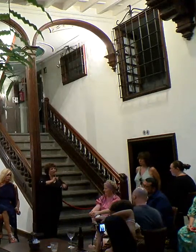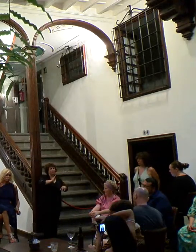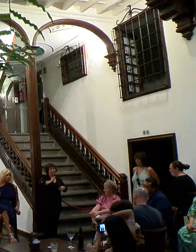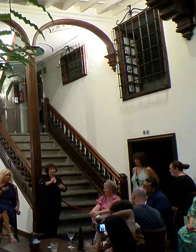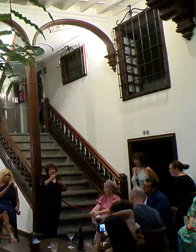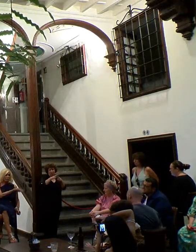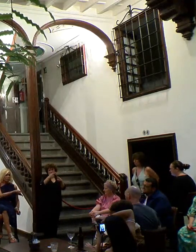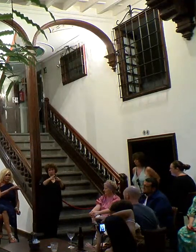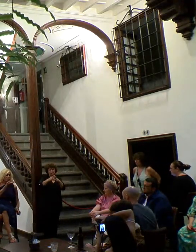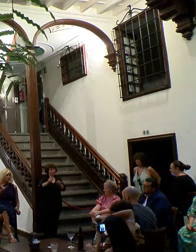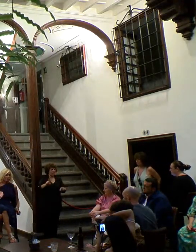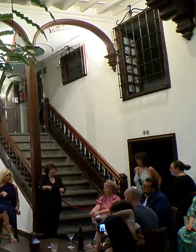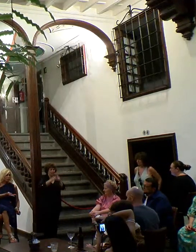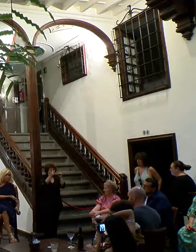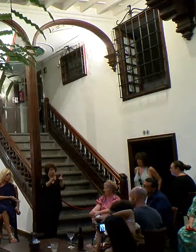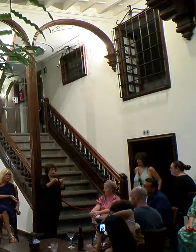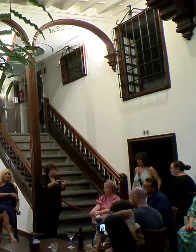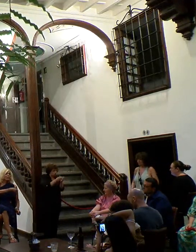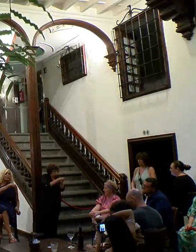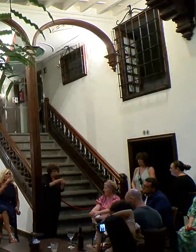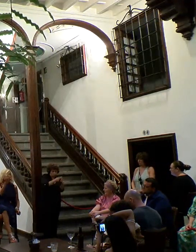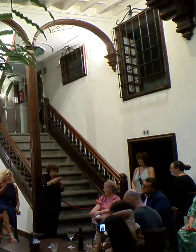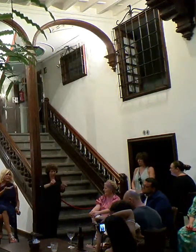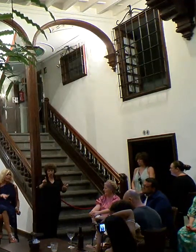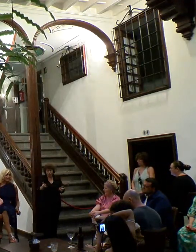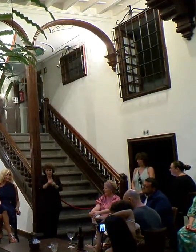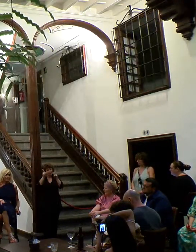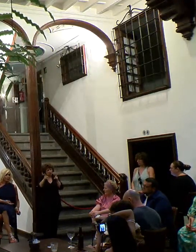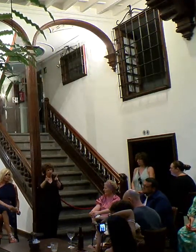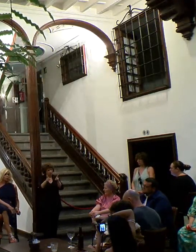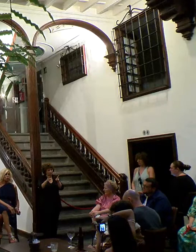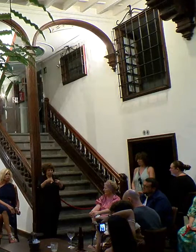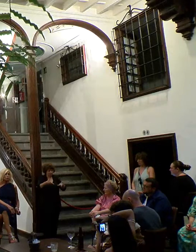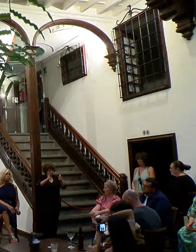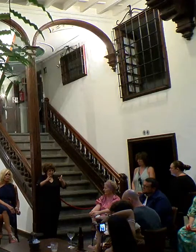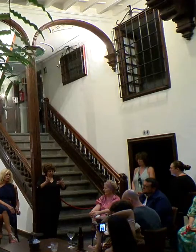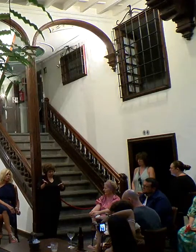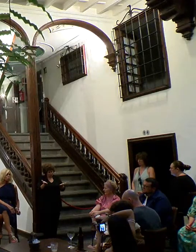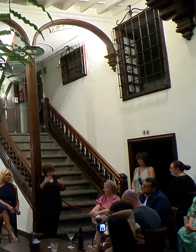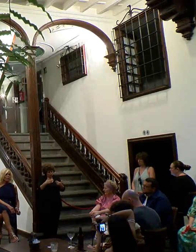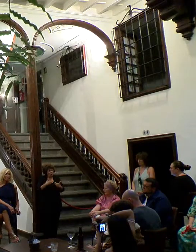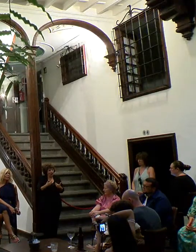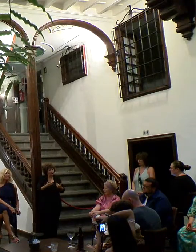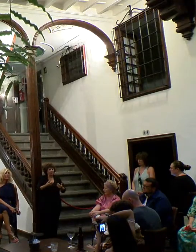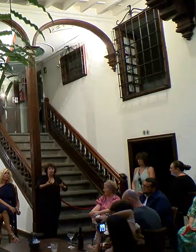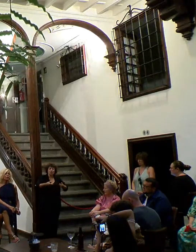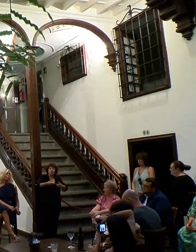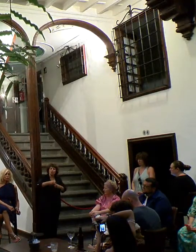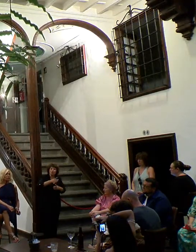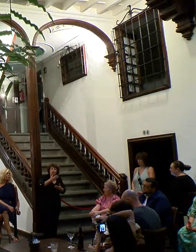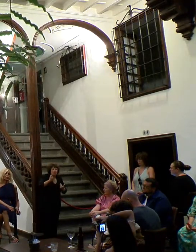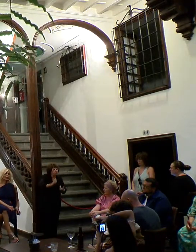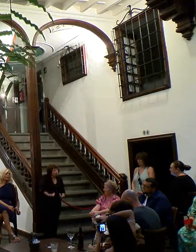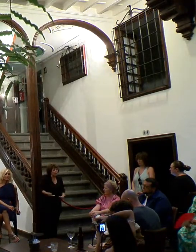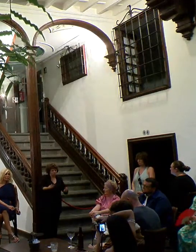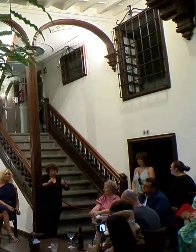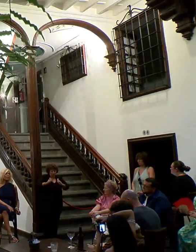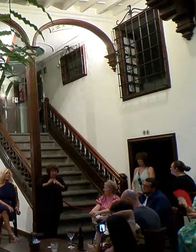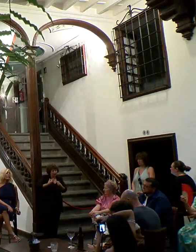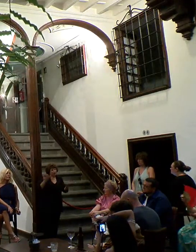yo no quiero imaginar que otra persona te desviste tú no eres dueño de tu vida eso me pone triste